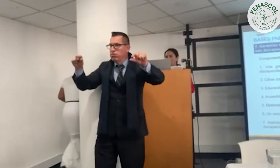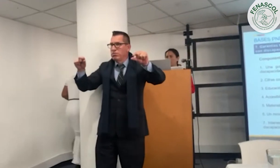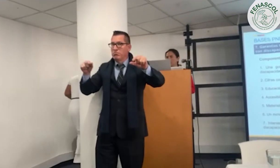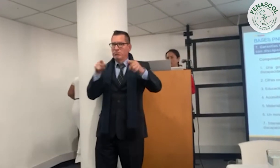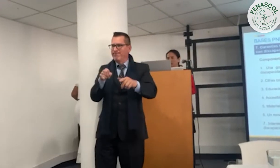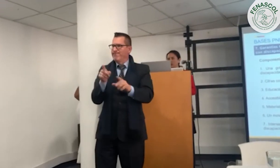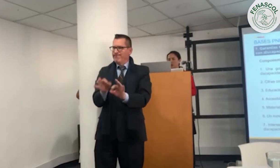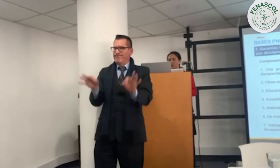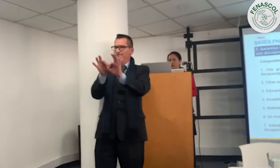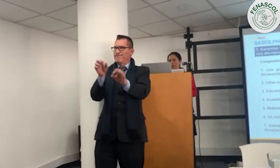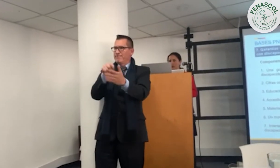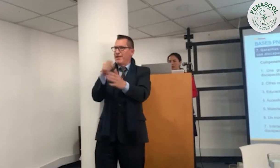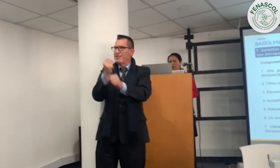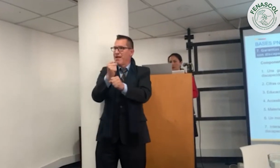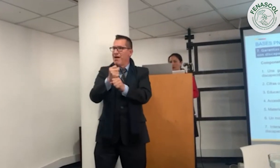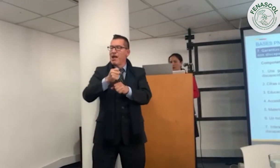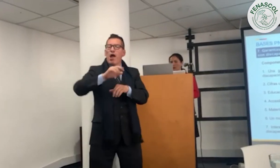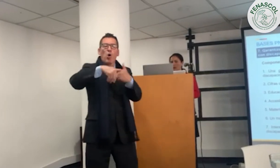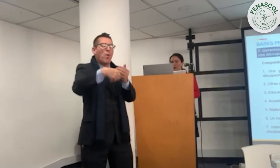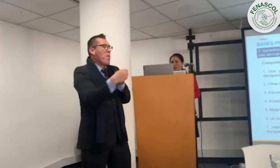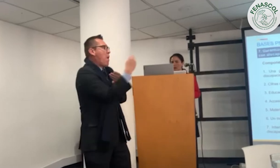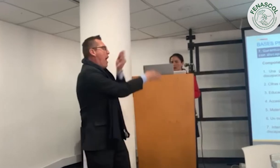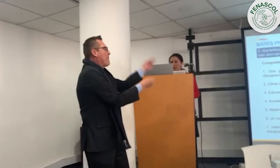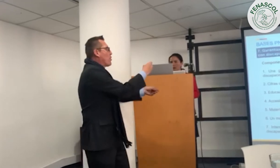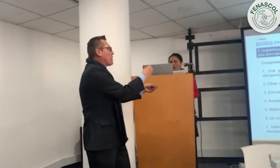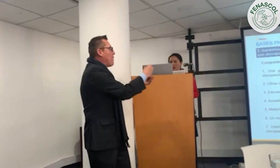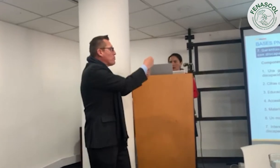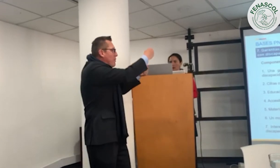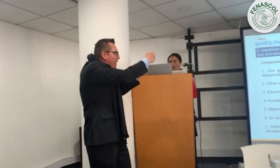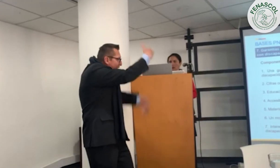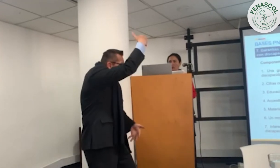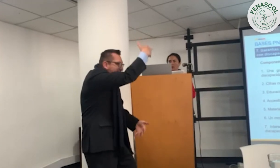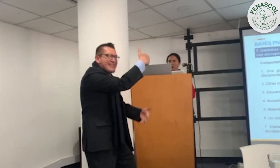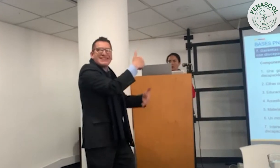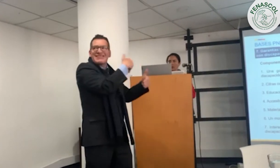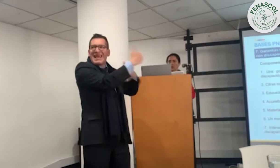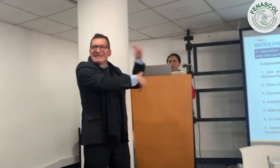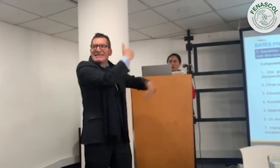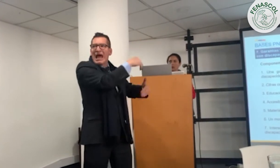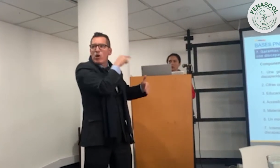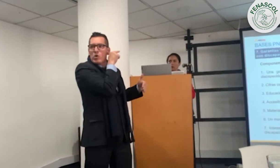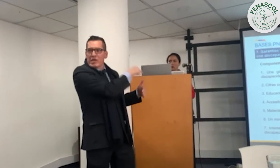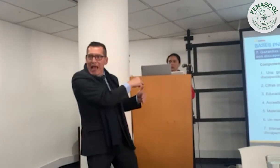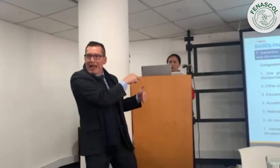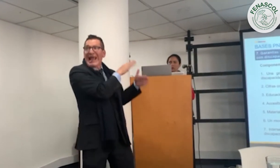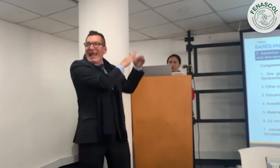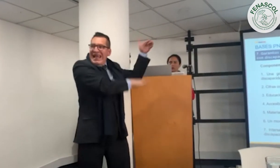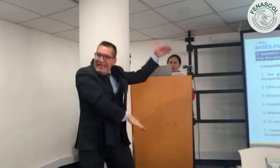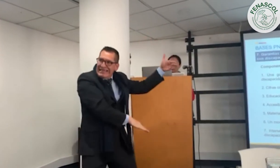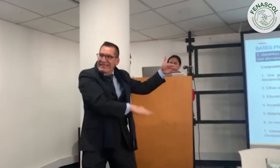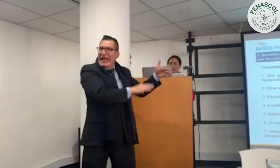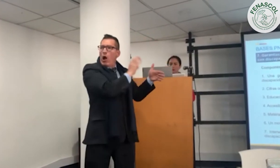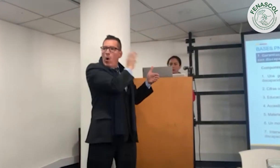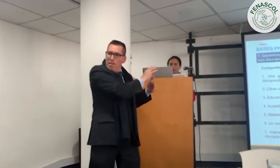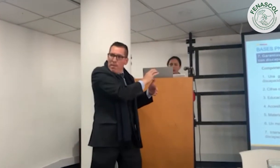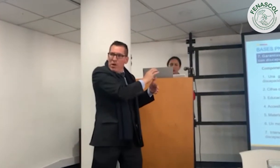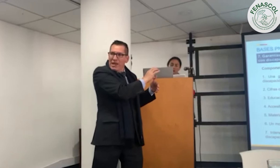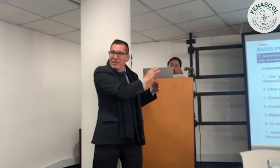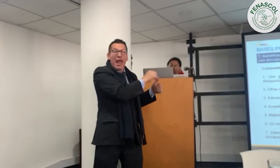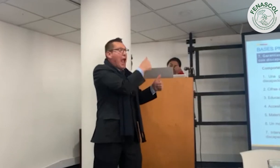Nosotros podemos aportar en este tipo de aspectos para desarrollar este y cada uno de los componentes descritos. De